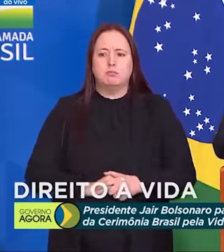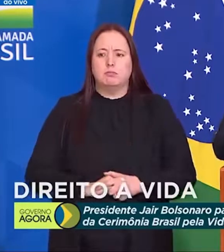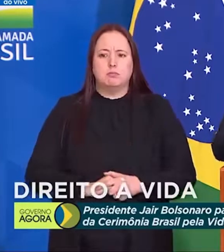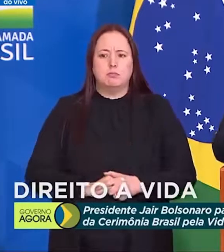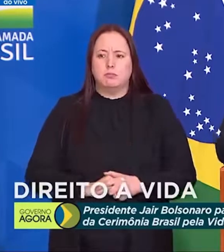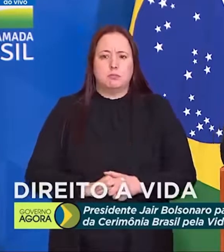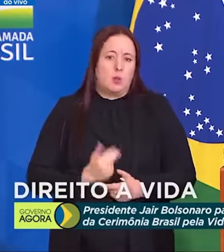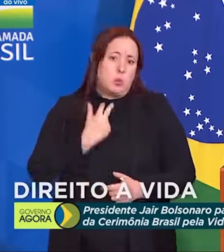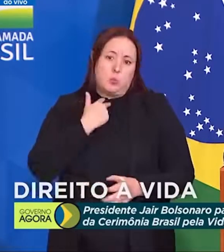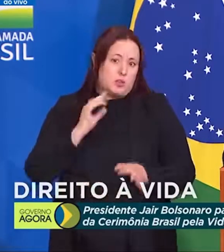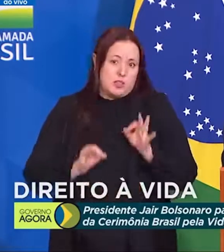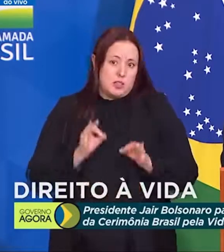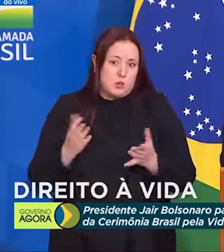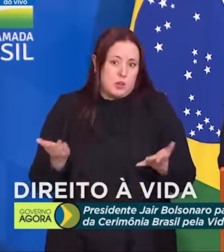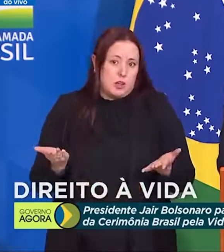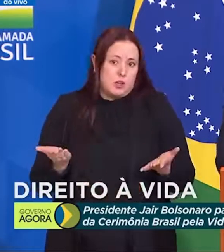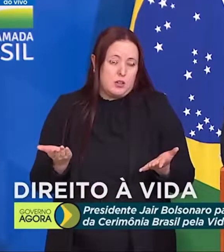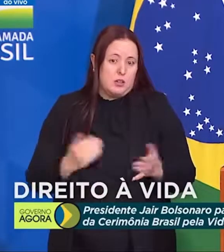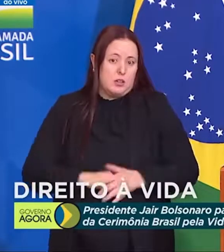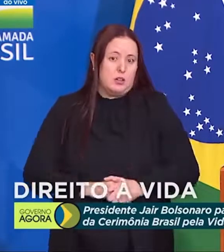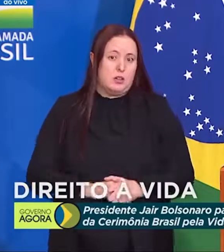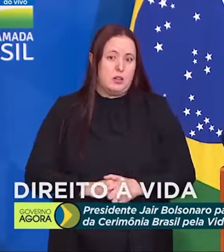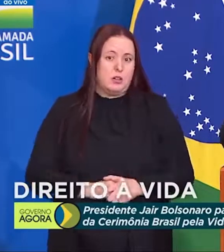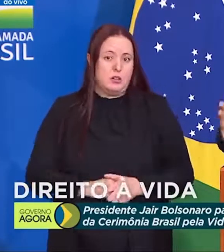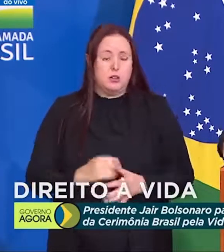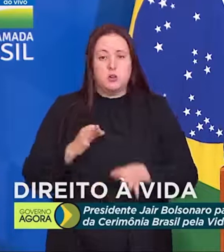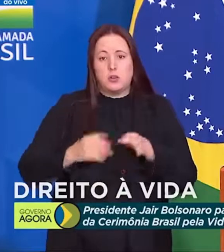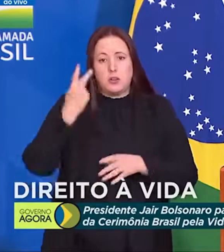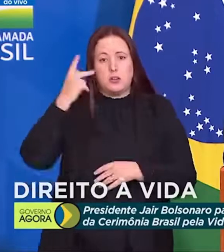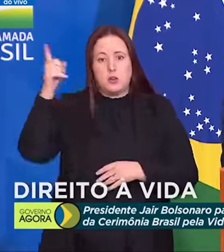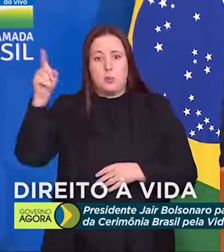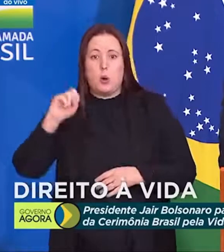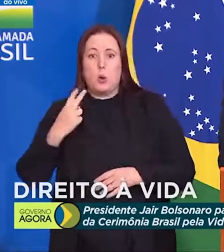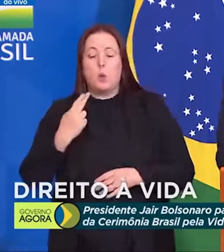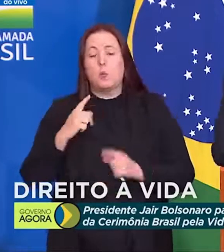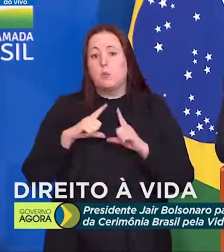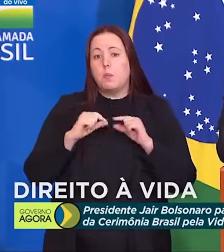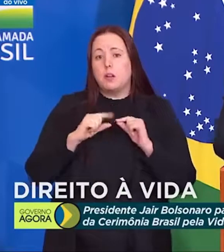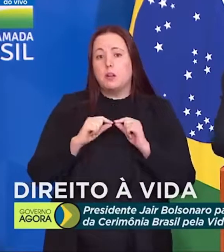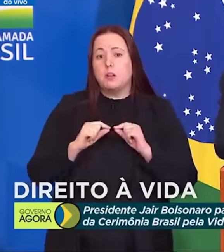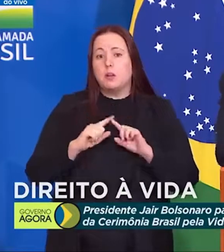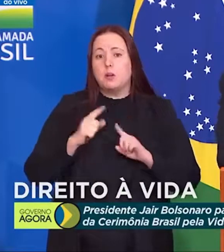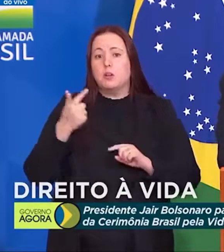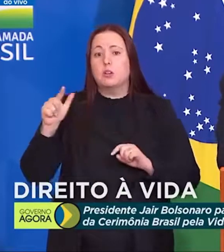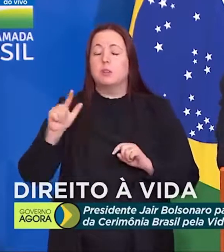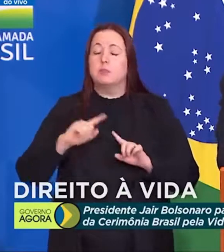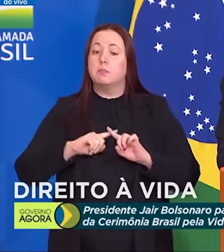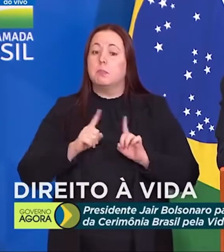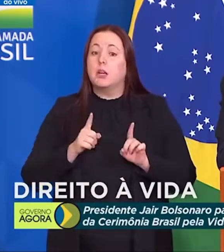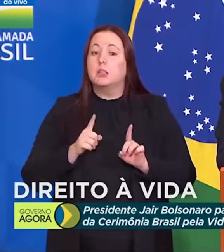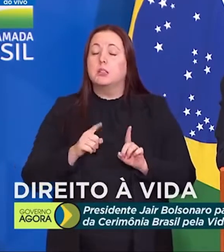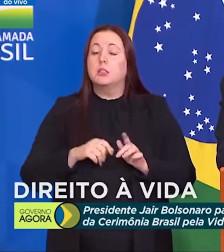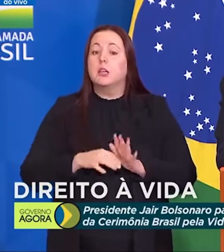Ele não podia ser julgado em Curitiba. Tinha que ser julgado em São Paulo ou Brasília. E anulou-se, na época,